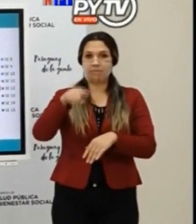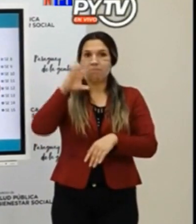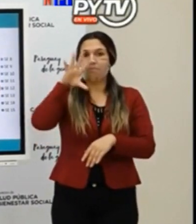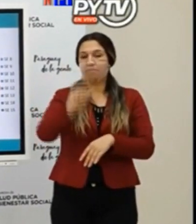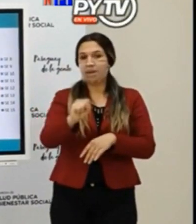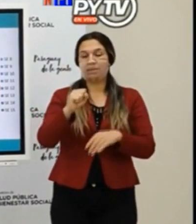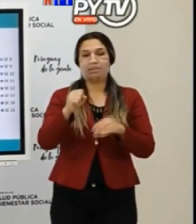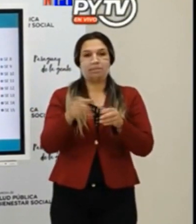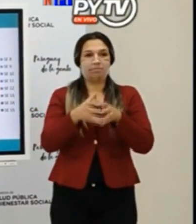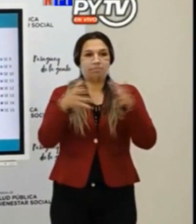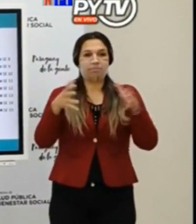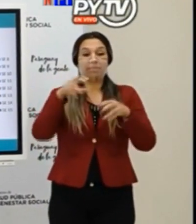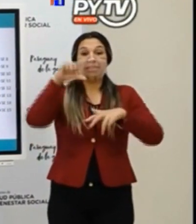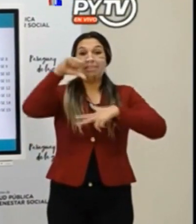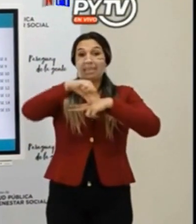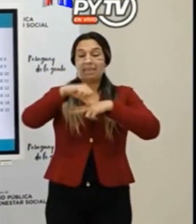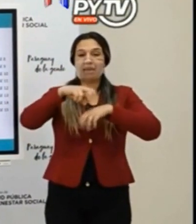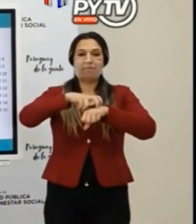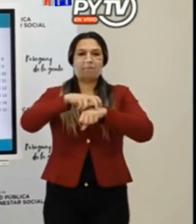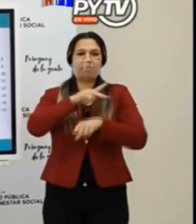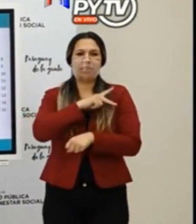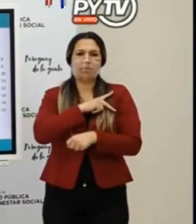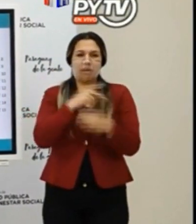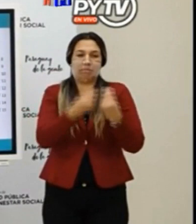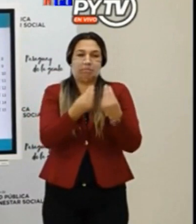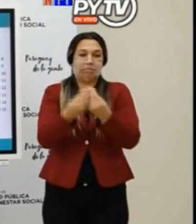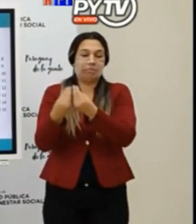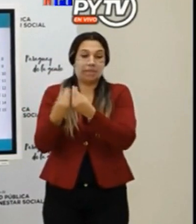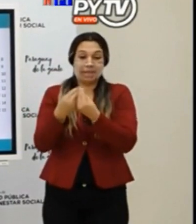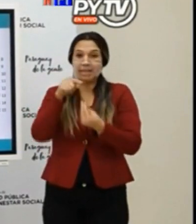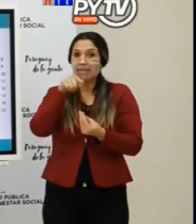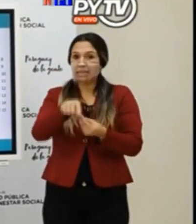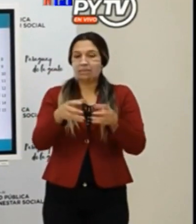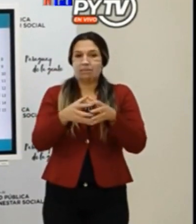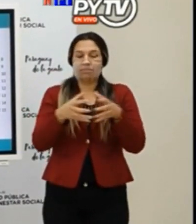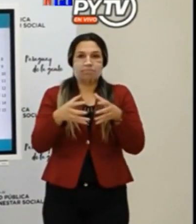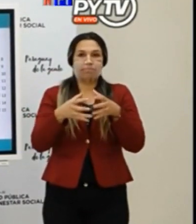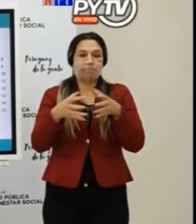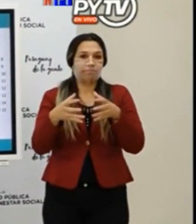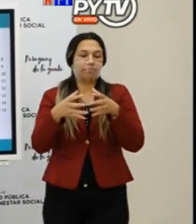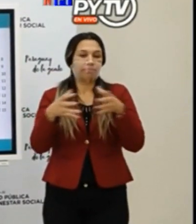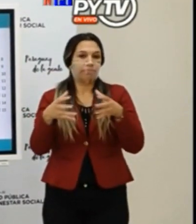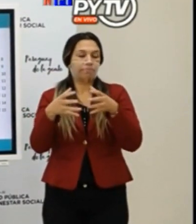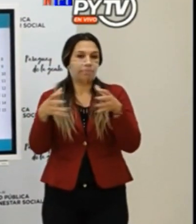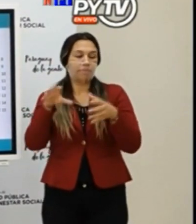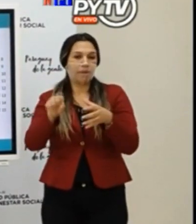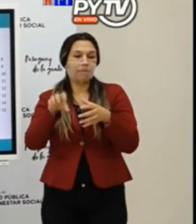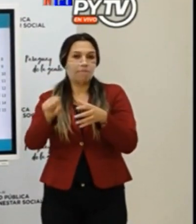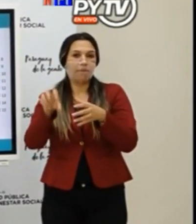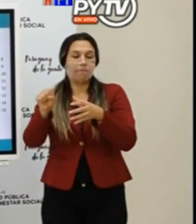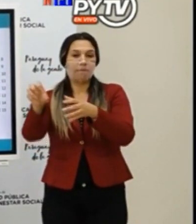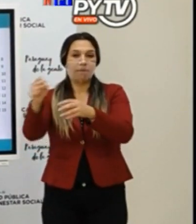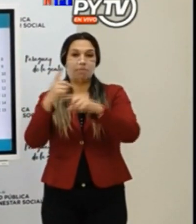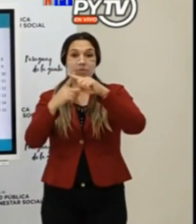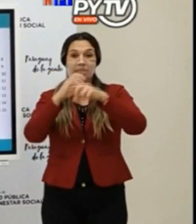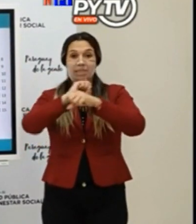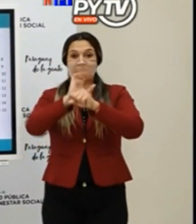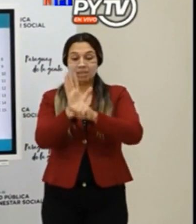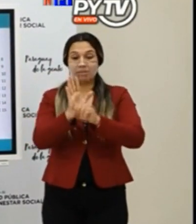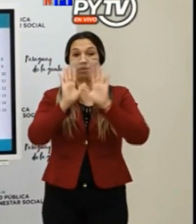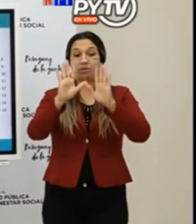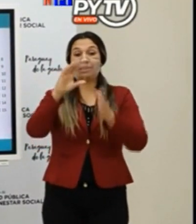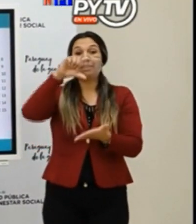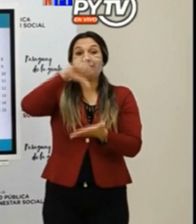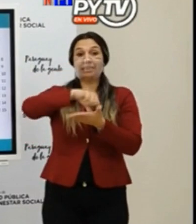el departamento más poblado del país, es el que no deja de subir. De a partir de Central, que es el epicentro a